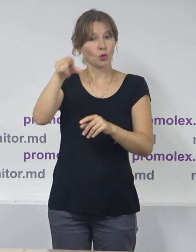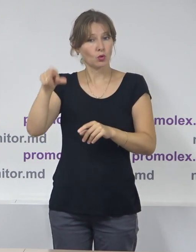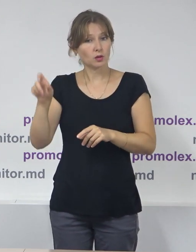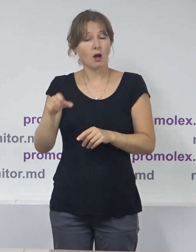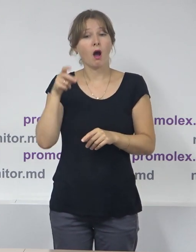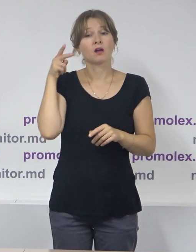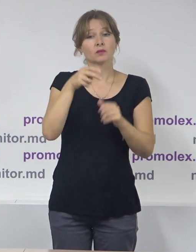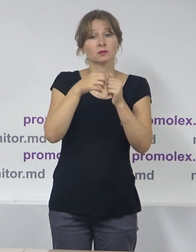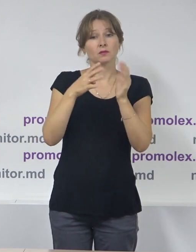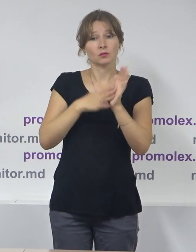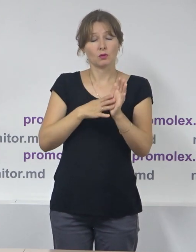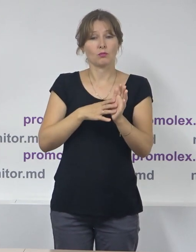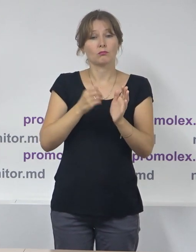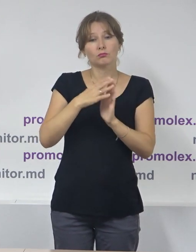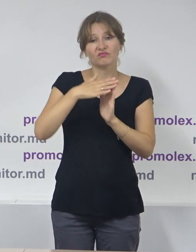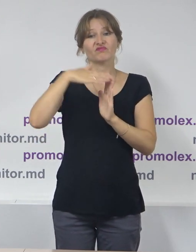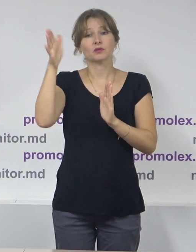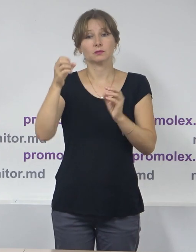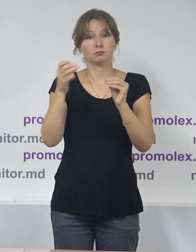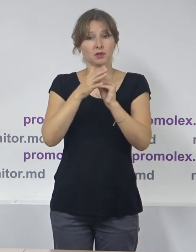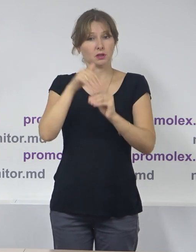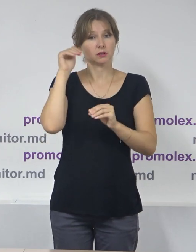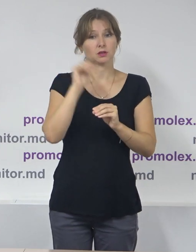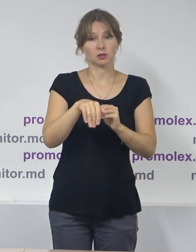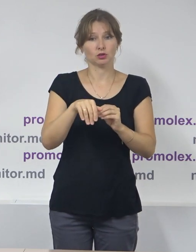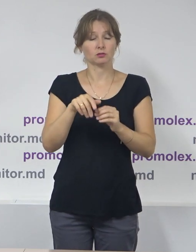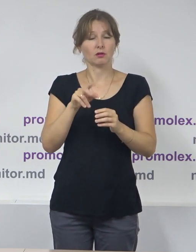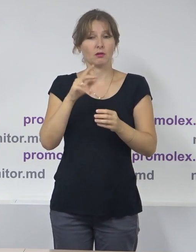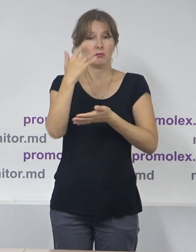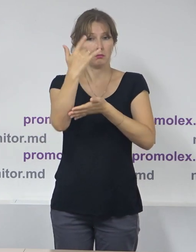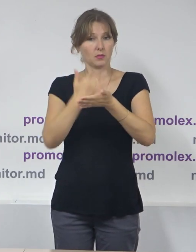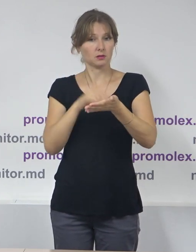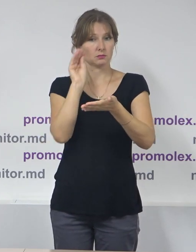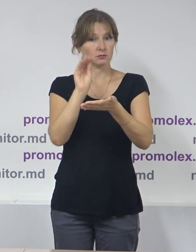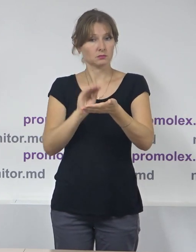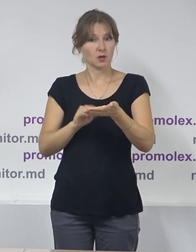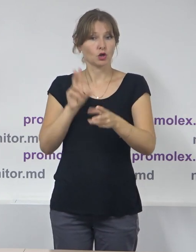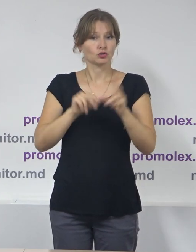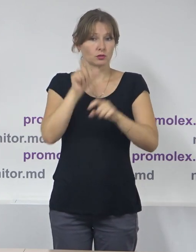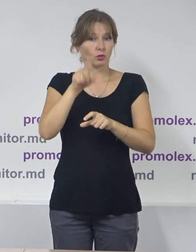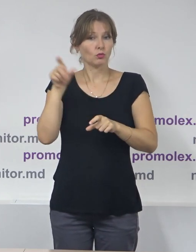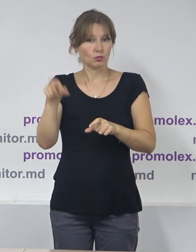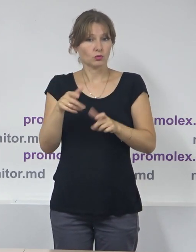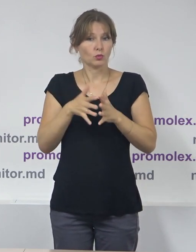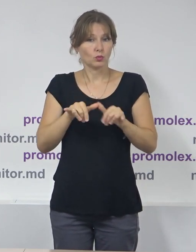cu peste 15.000 de legători în listele electorale. De asemenea,